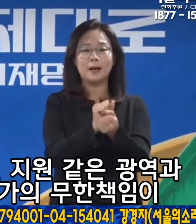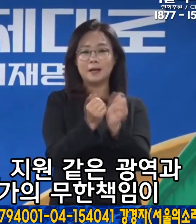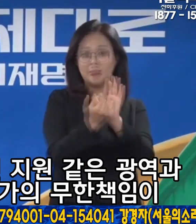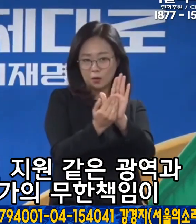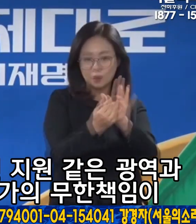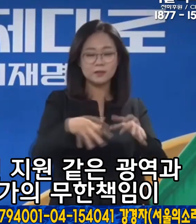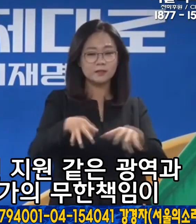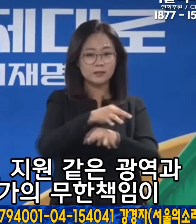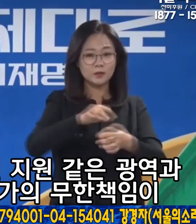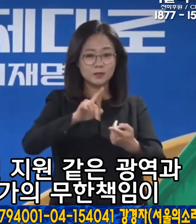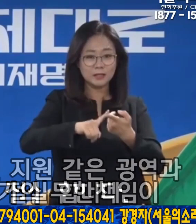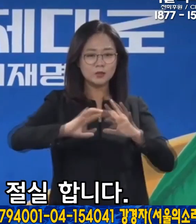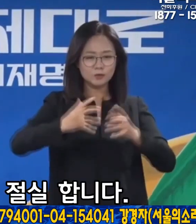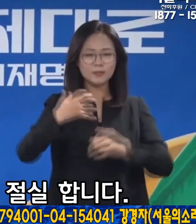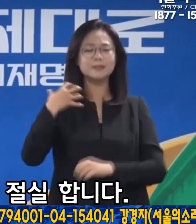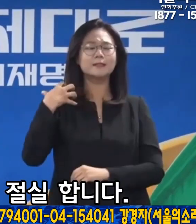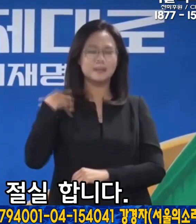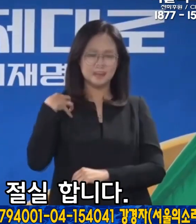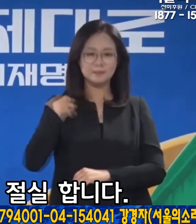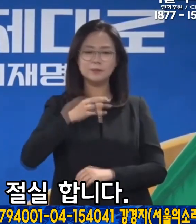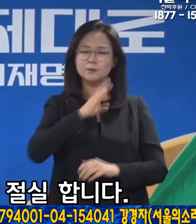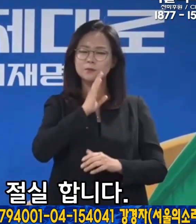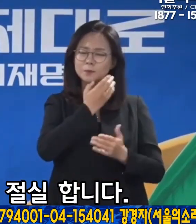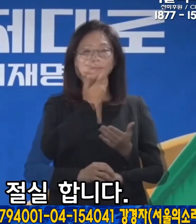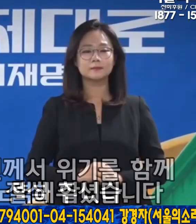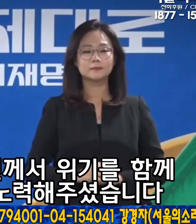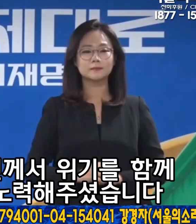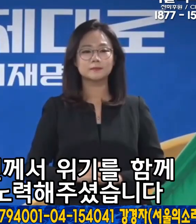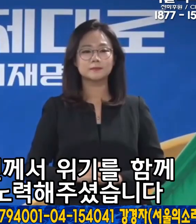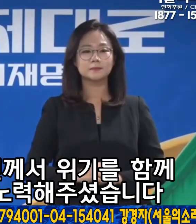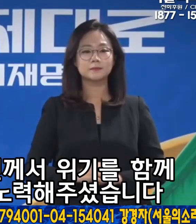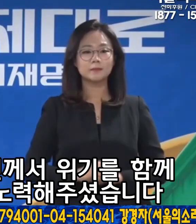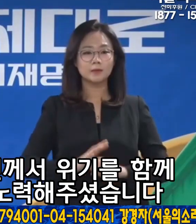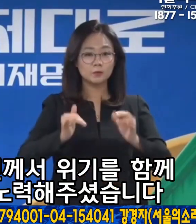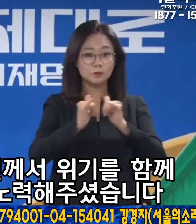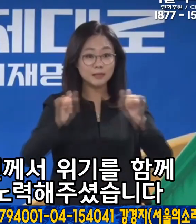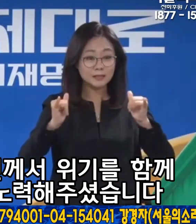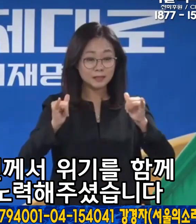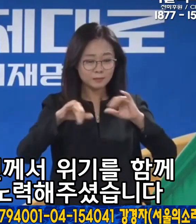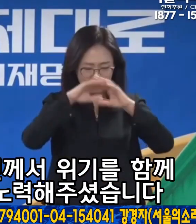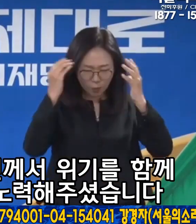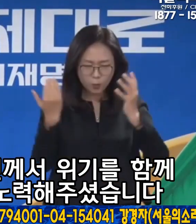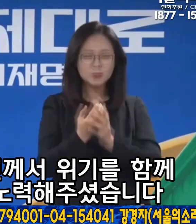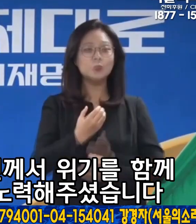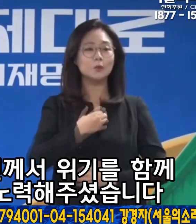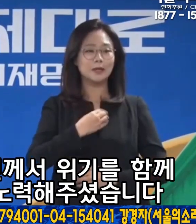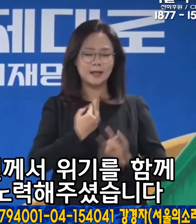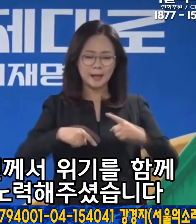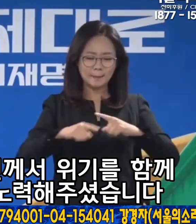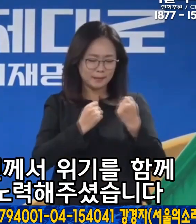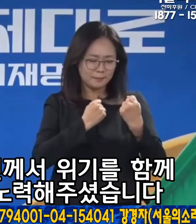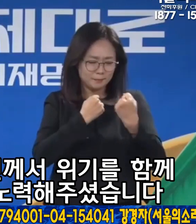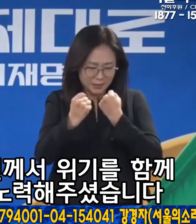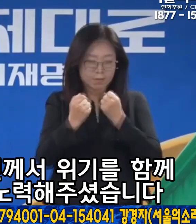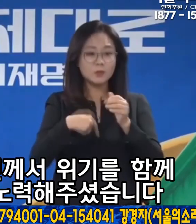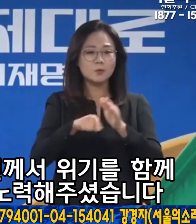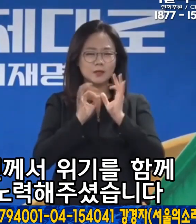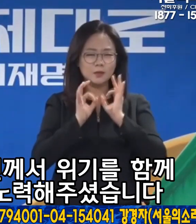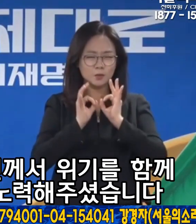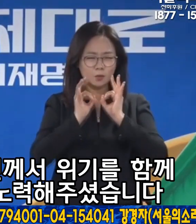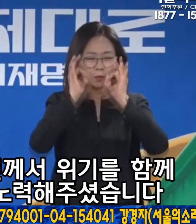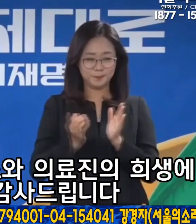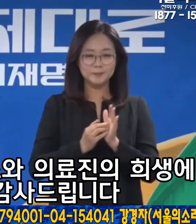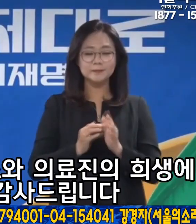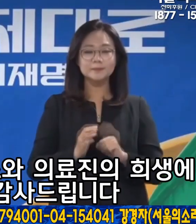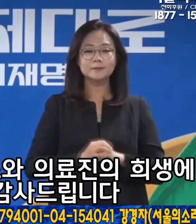대한 국가의 무한 책임이 어느 때보다 절실합니다. 그동안 모든 국민께서 위기를 함께 이겨내기 위해 노력해